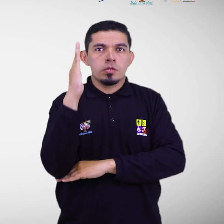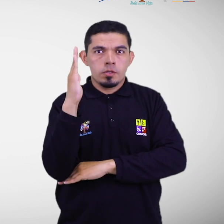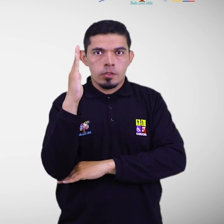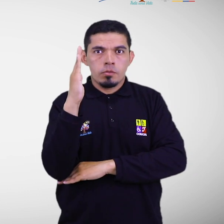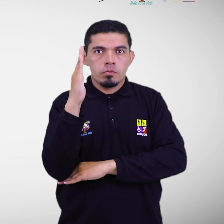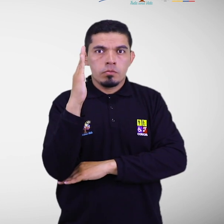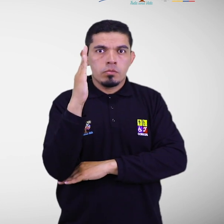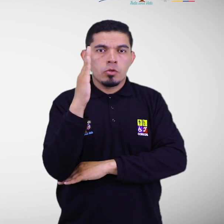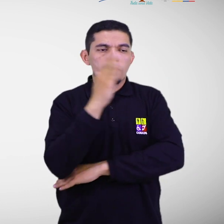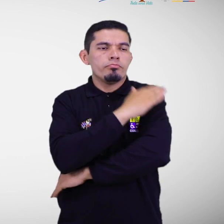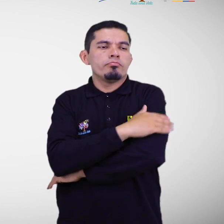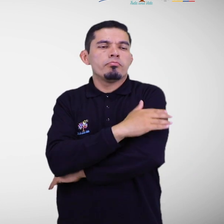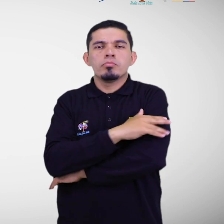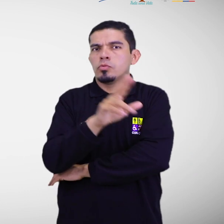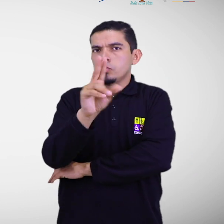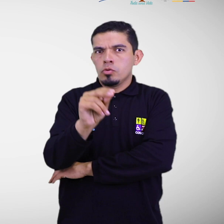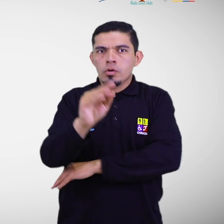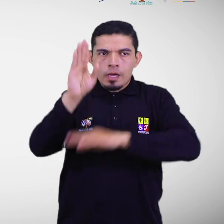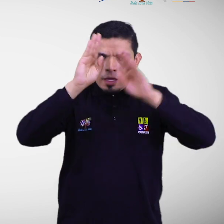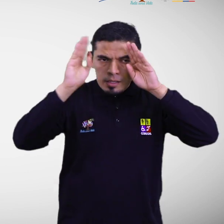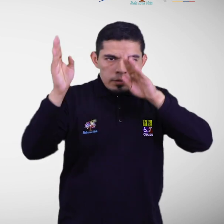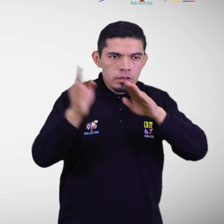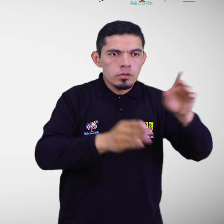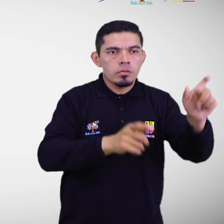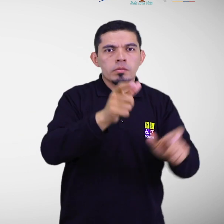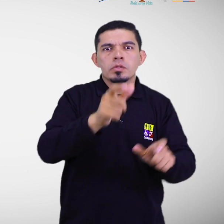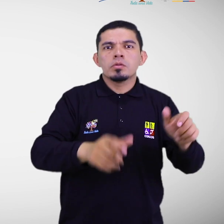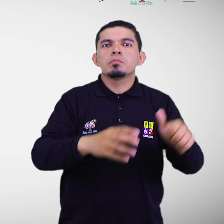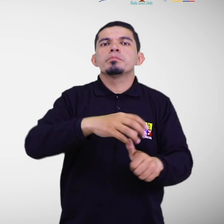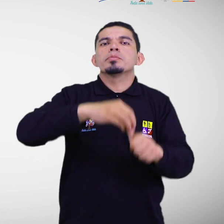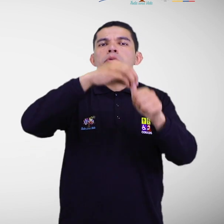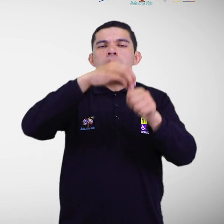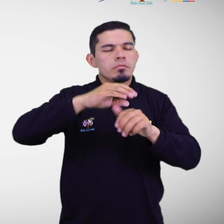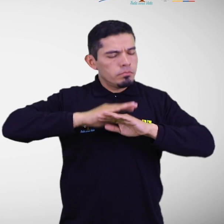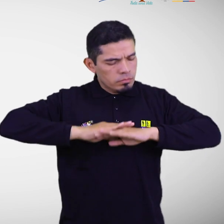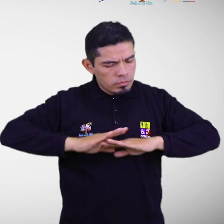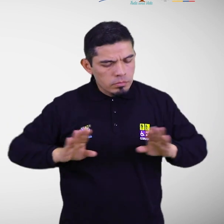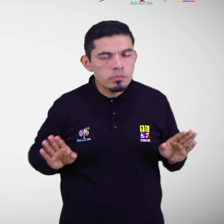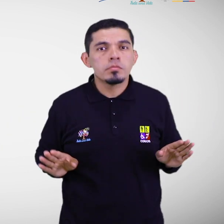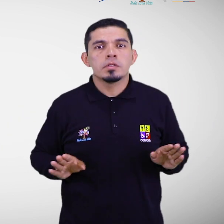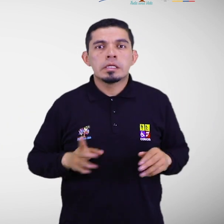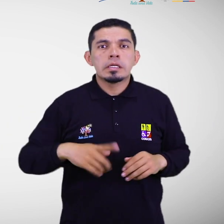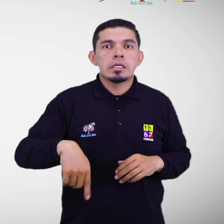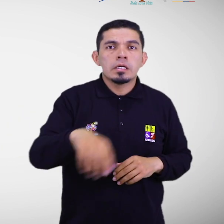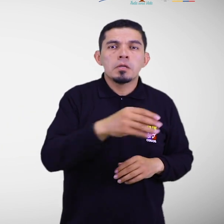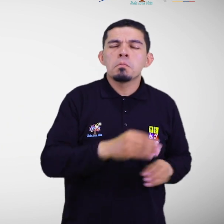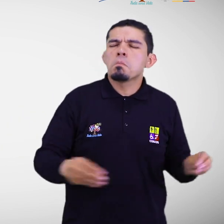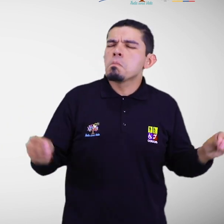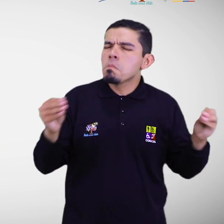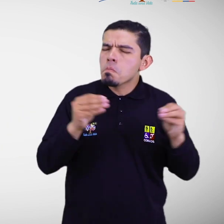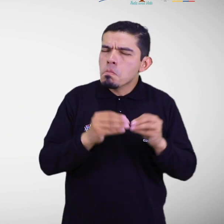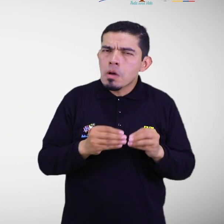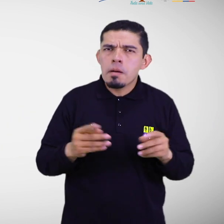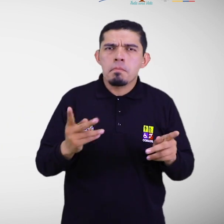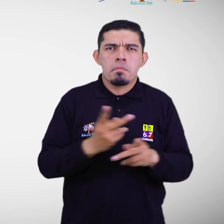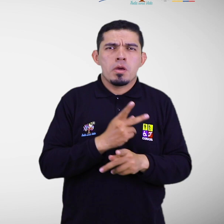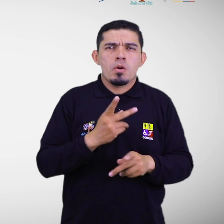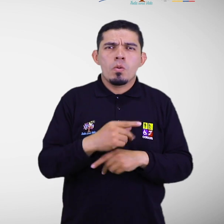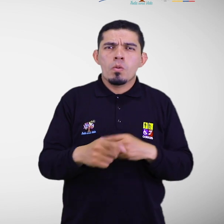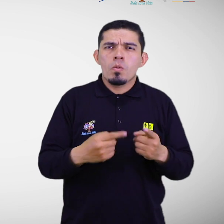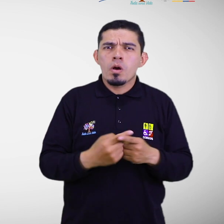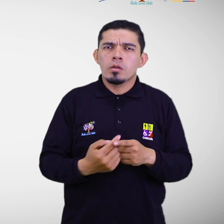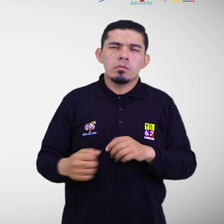imparcial y orientada a la atención de las personas de atención prioritaria que tienden a sufrir mayores afectaciones ante una